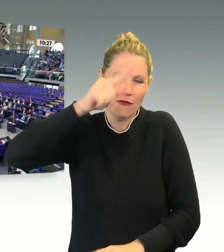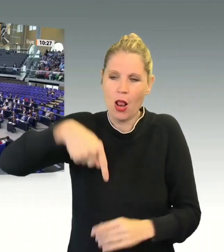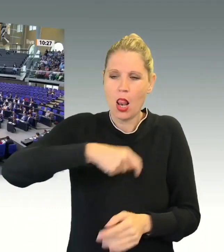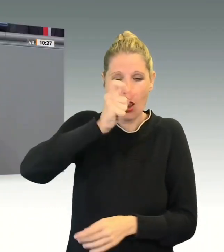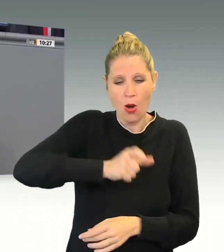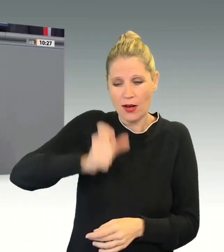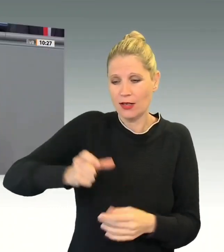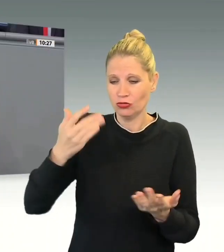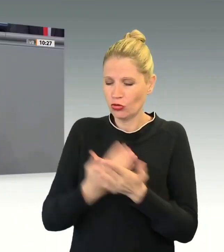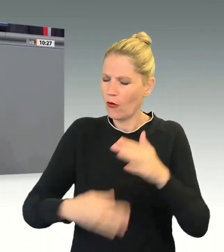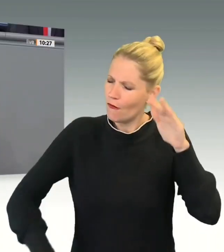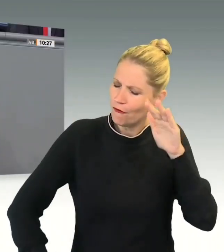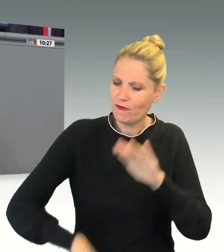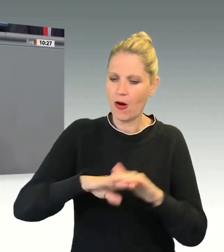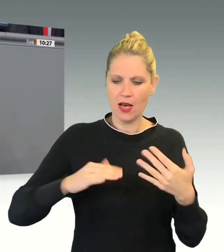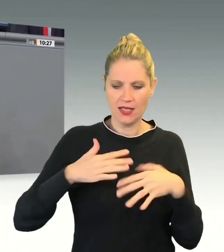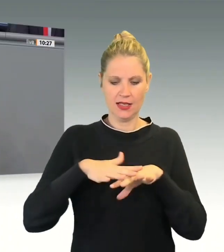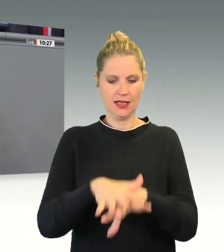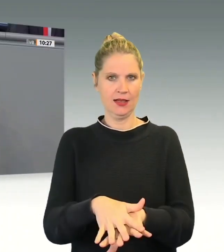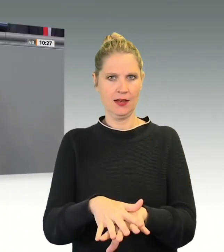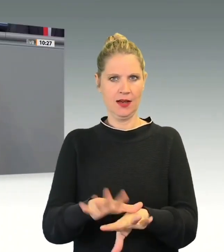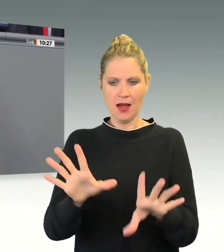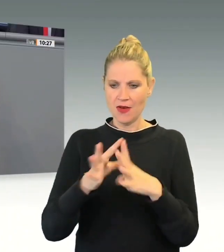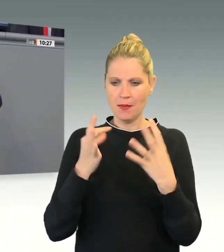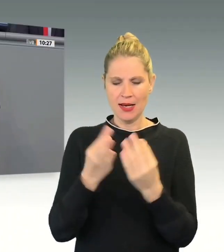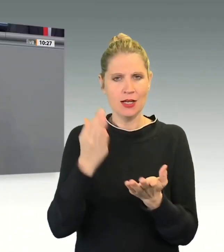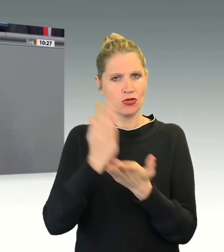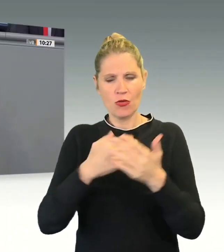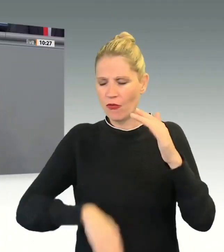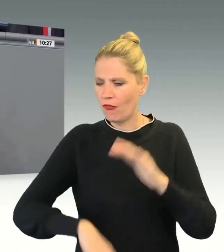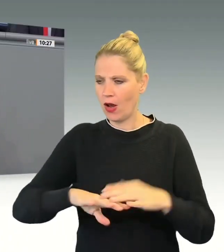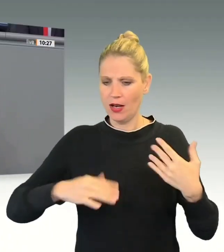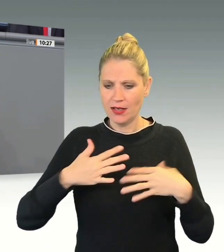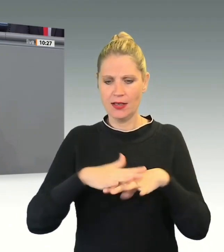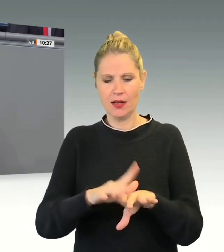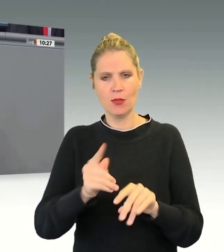Personen, Familien, auf das Bleiberecht zu setzen und Aufenthalt zu ermöglichen. Denn es ist doch